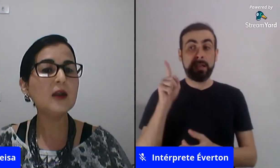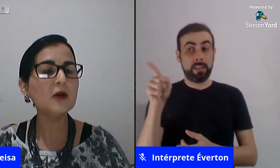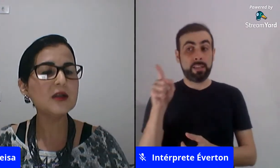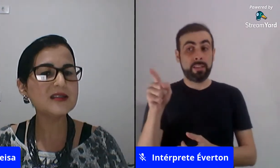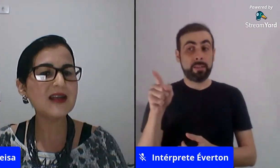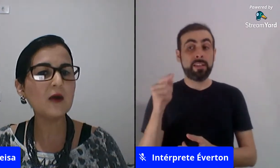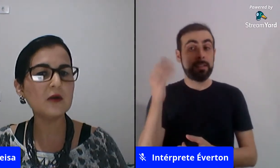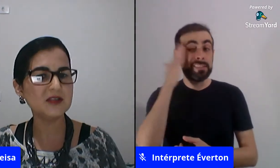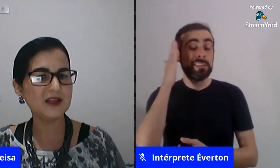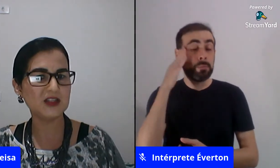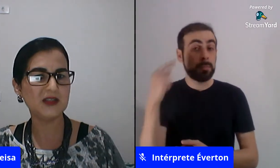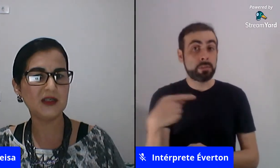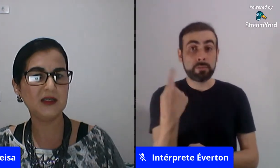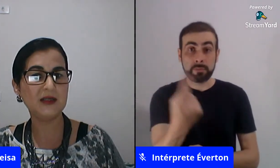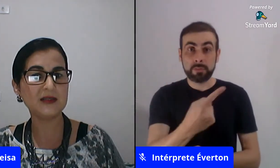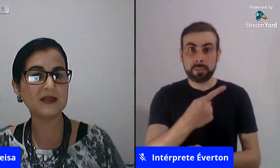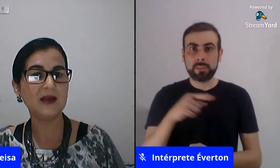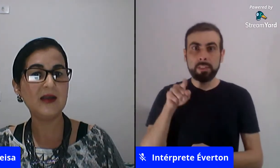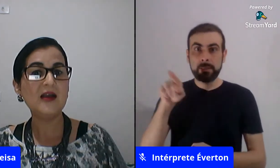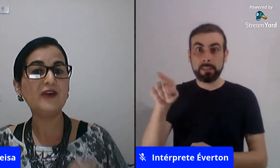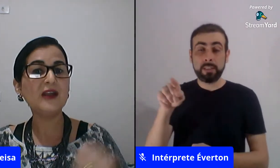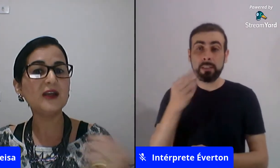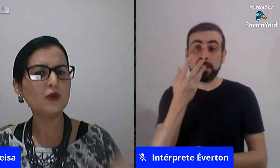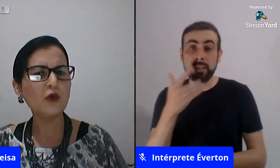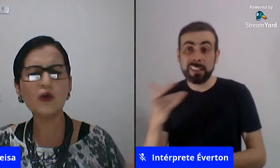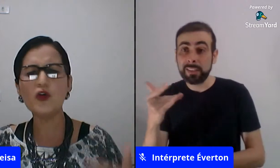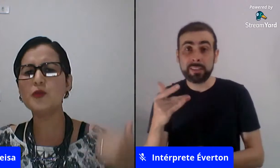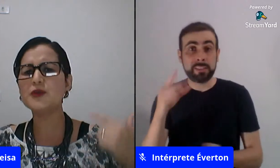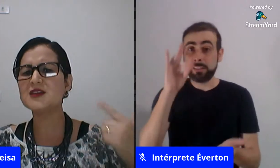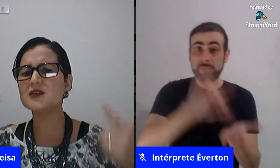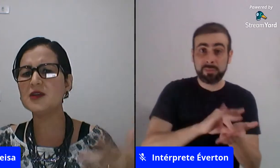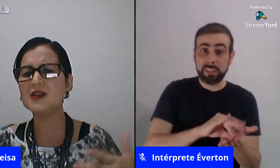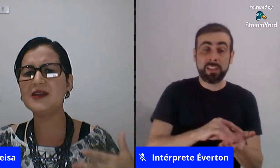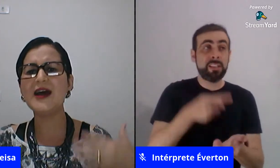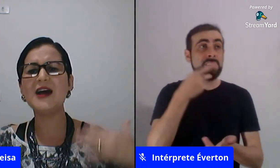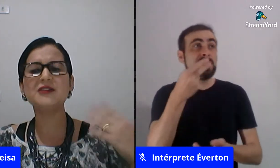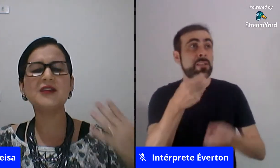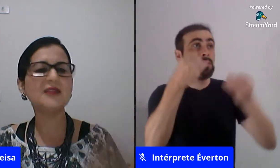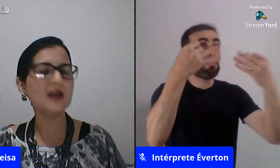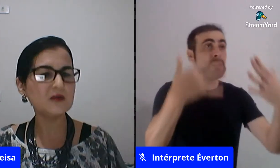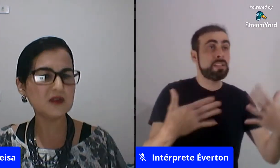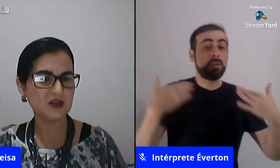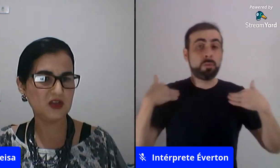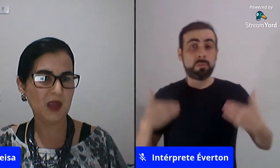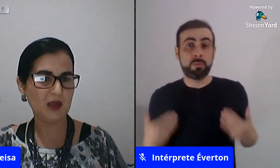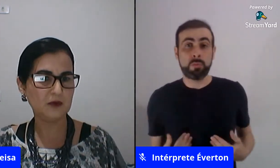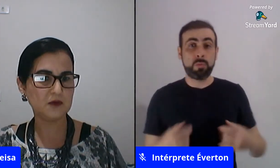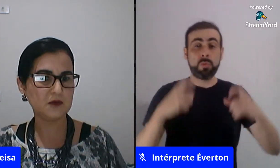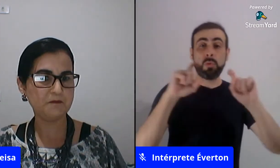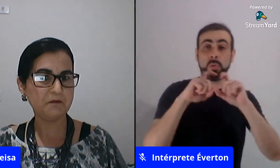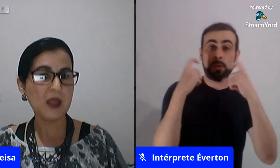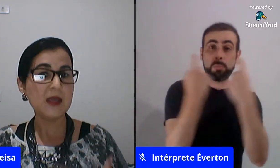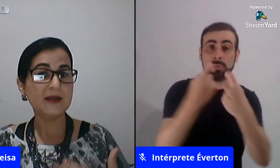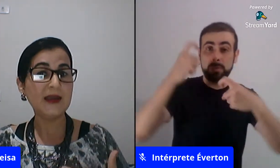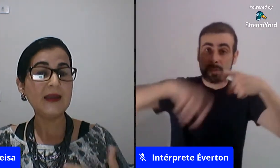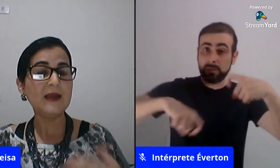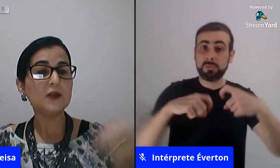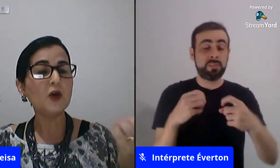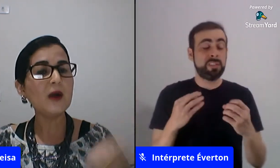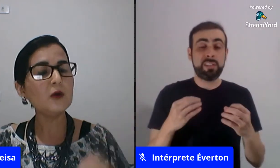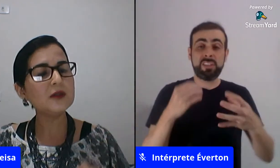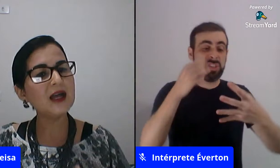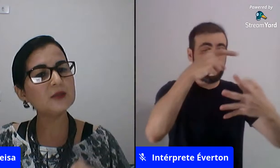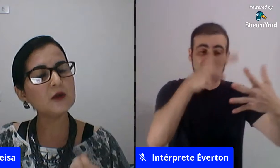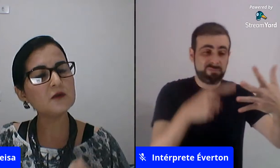valorizar a curiosidade da criança falar do corpo da sexualidade tratar dos sentimentos né